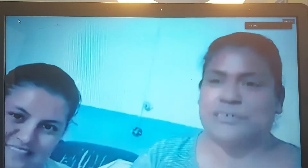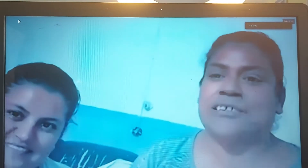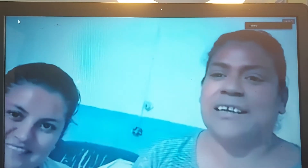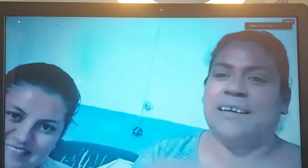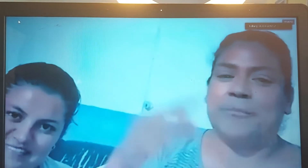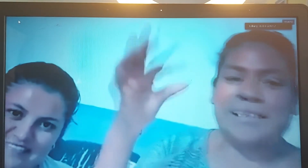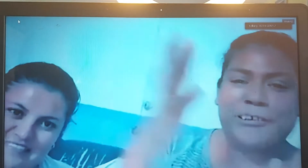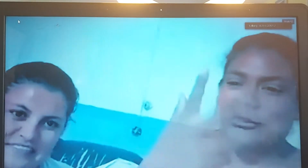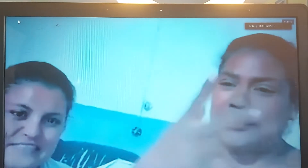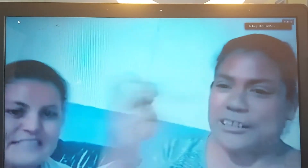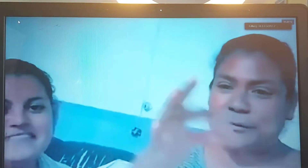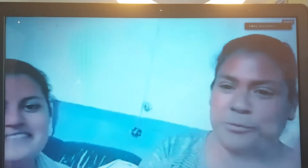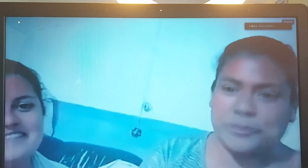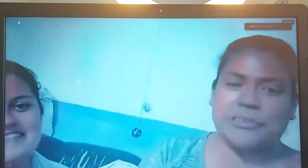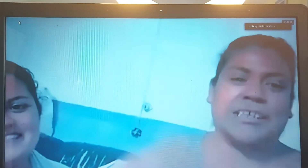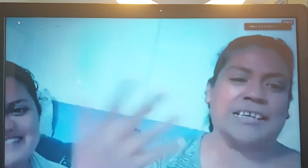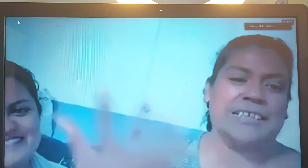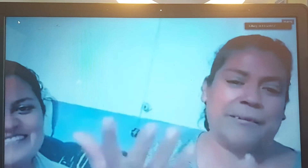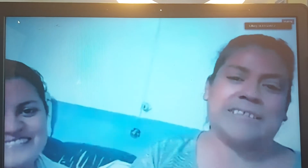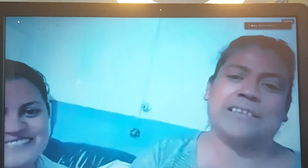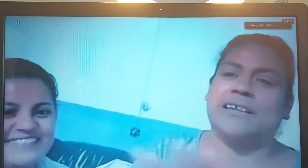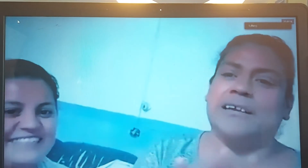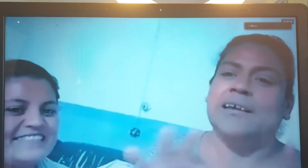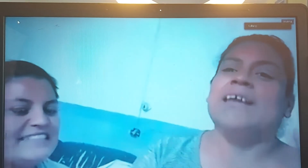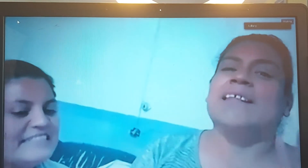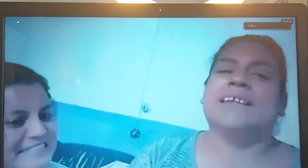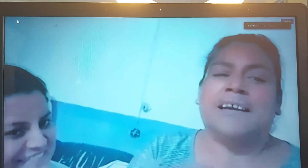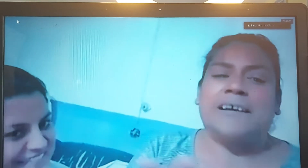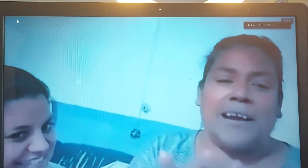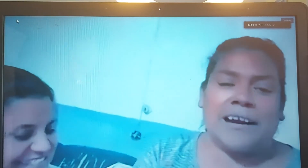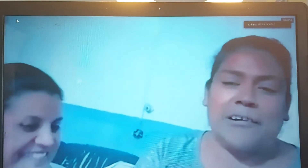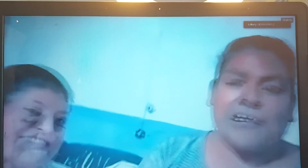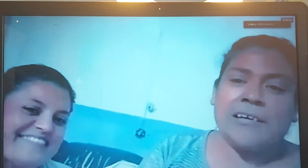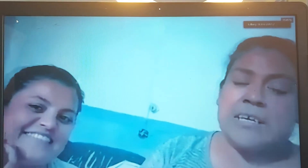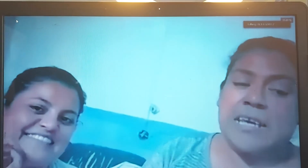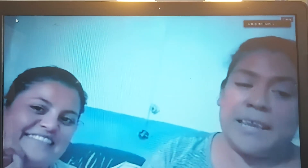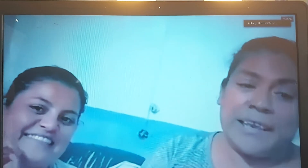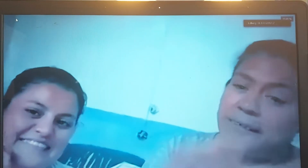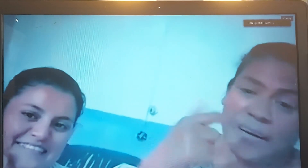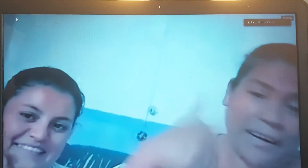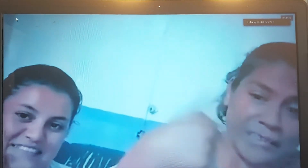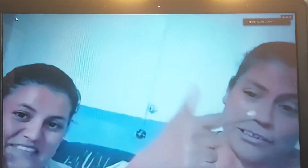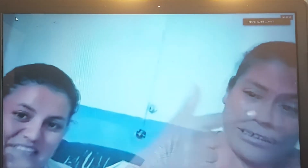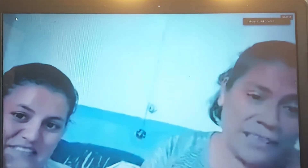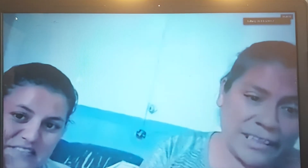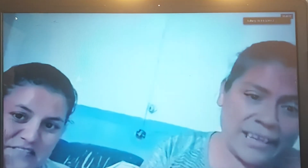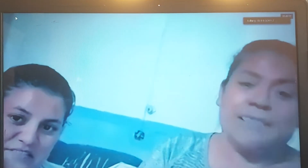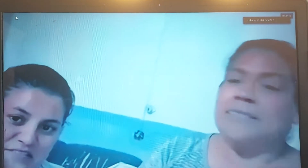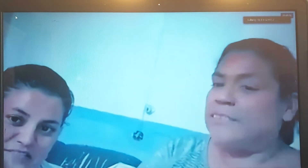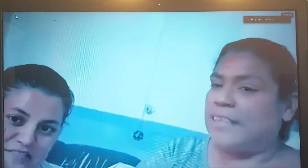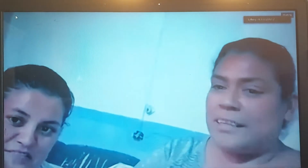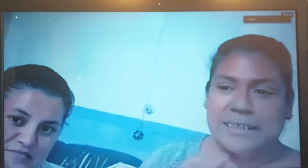más de 800 puntos que lleva haciendo de trabajo y ella trabaja a las 12 del día, ya no está,